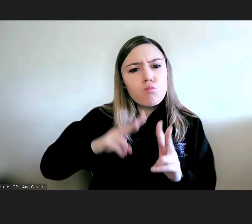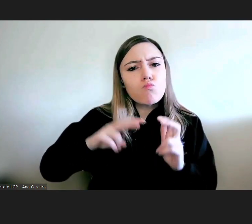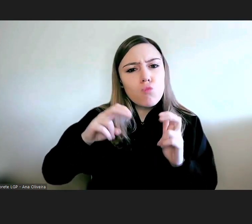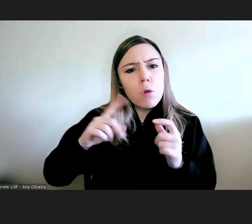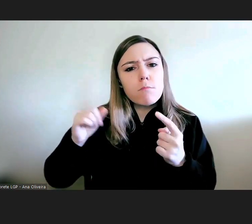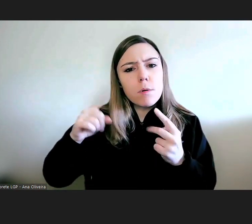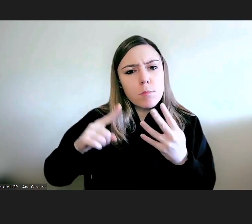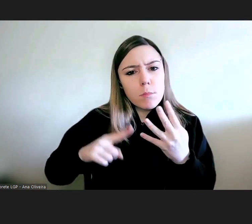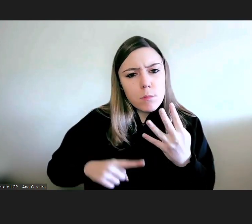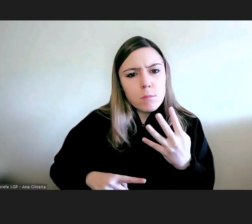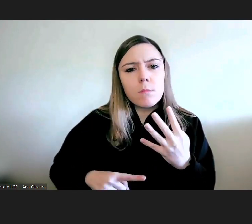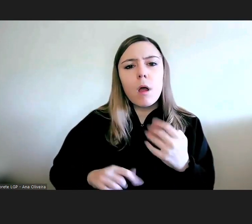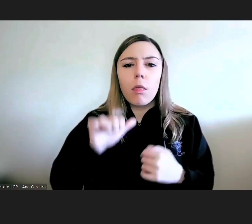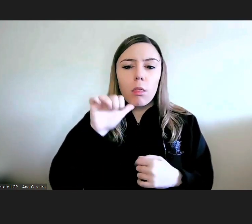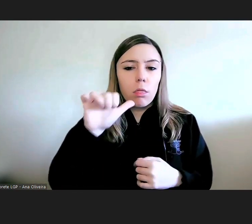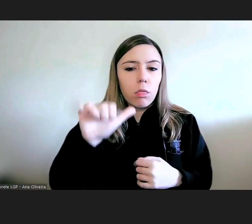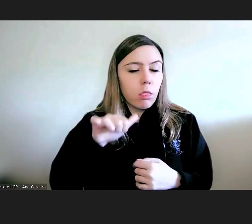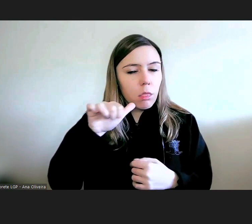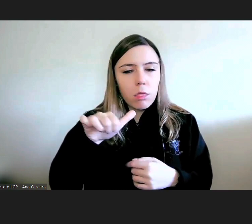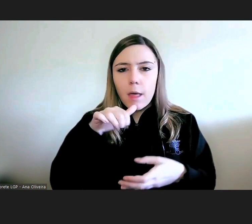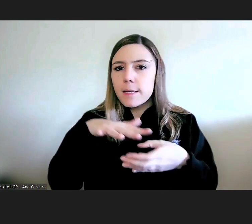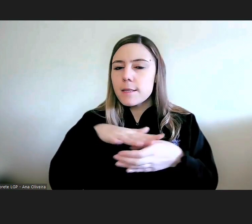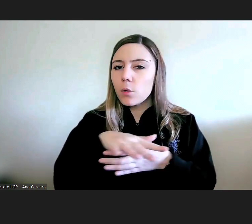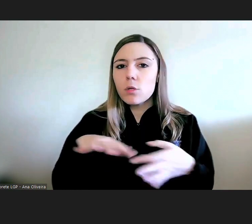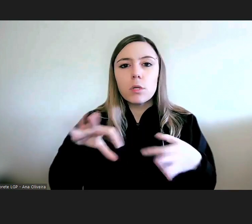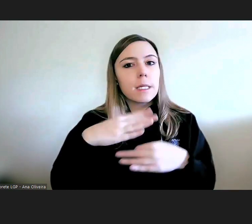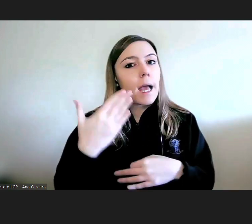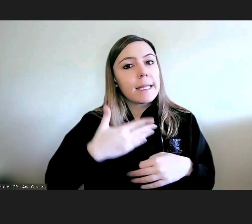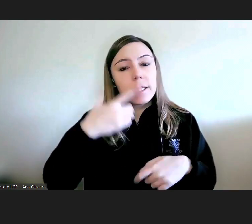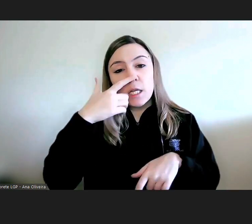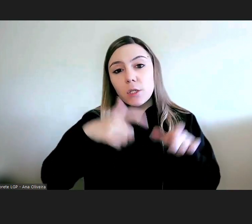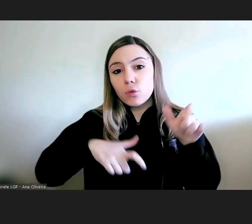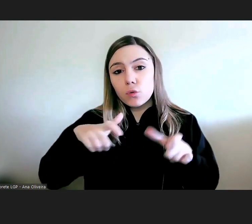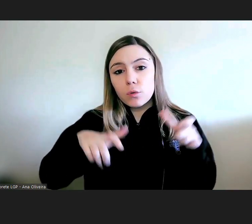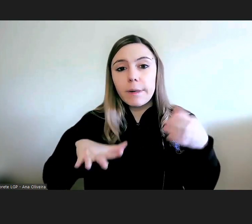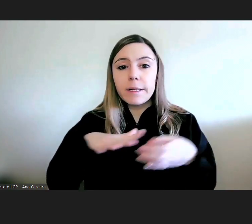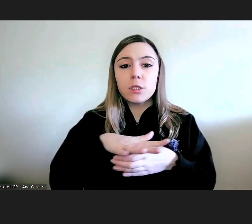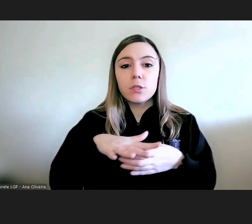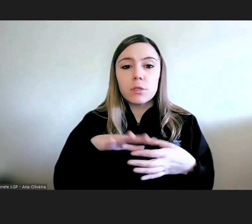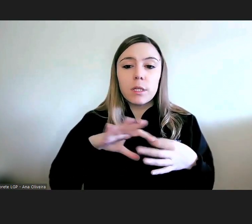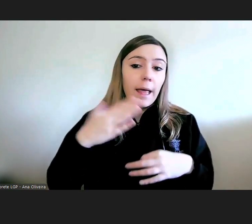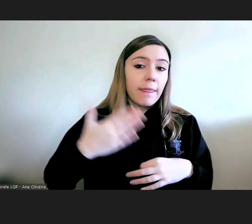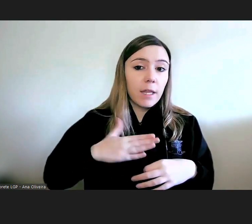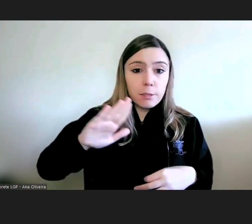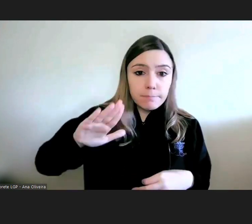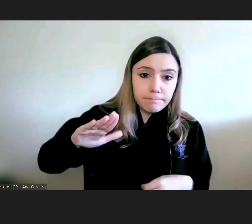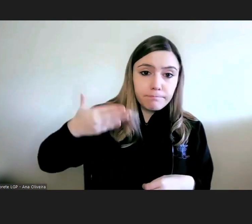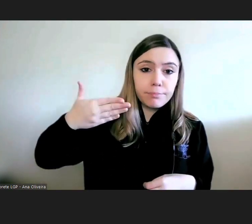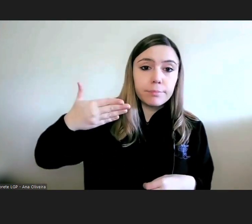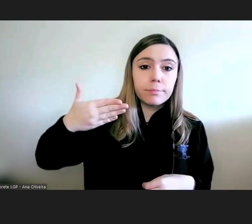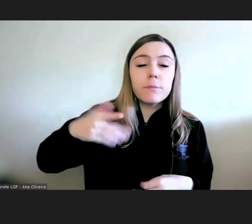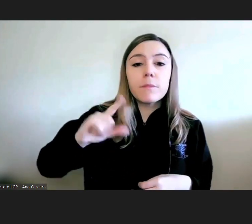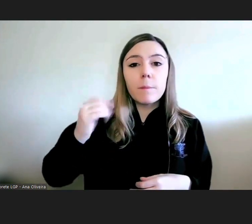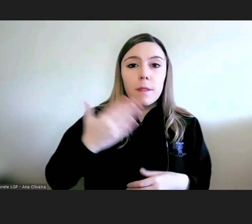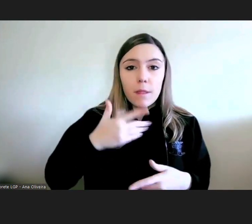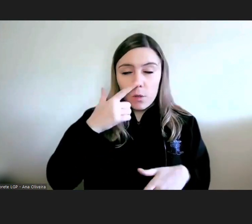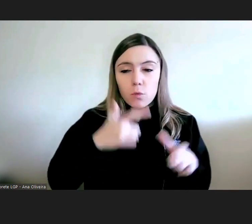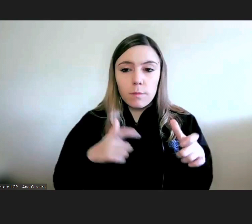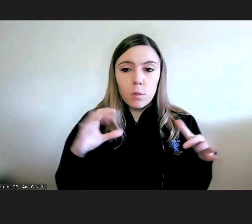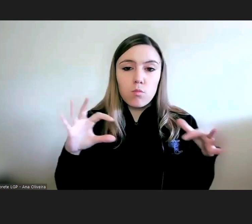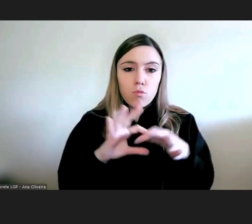vezes muito frequentemente questões de direitos humanos questões de direitos fundamentais direitos fundamentais e de direitos humanos